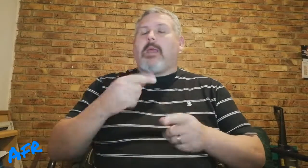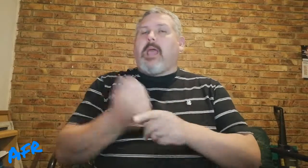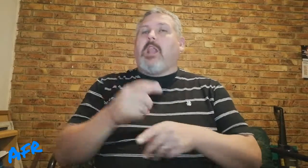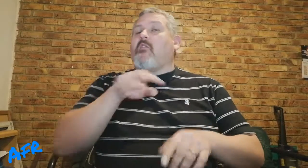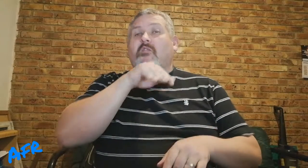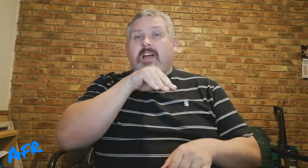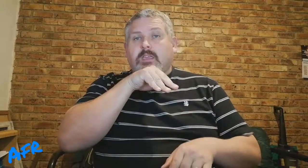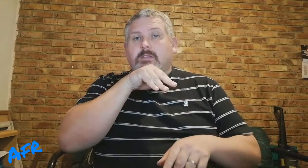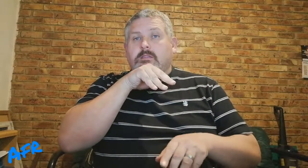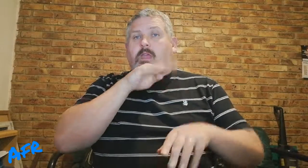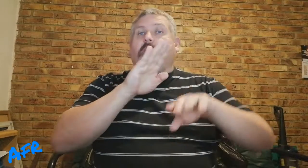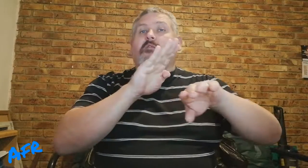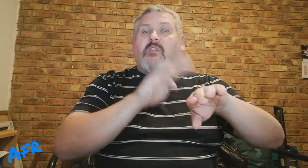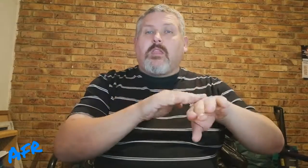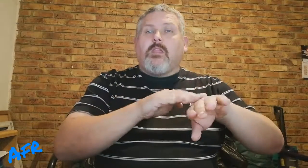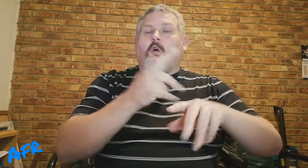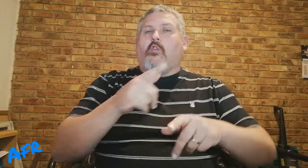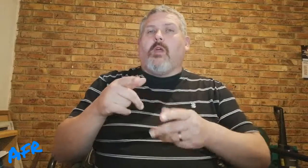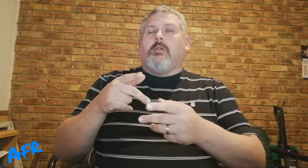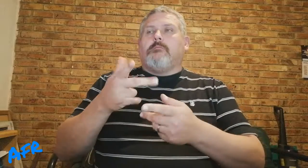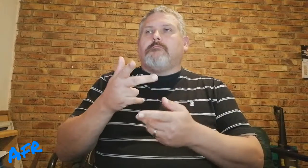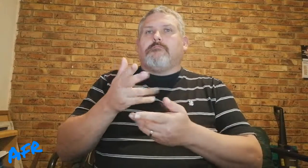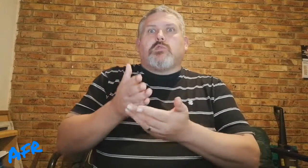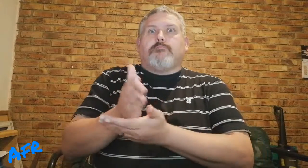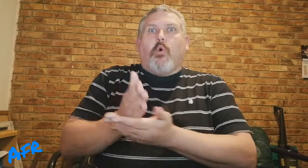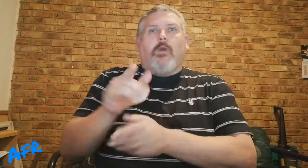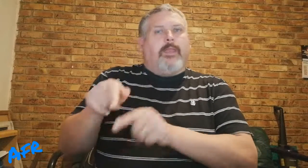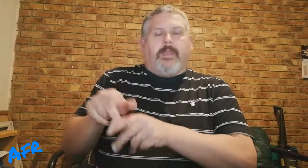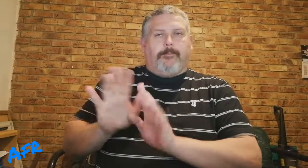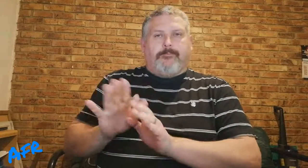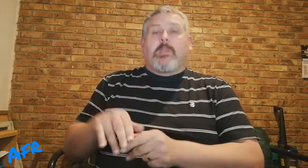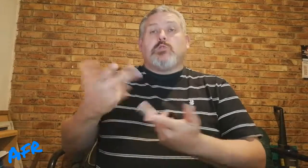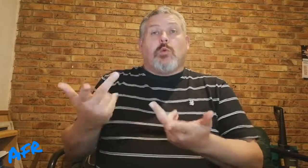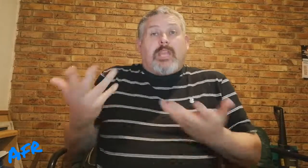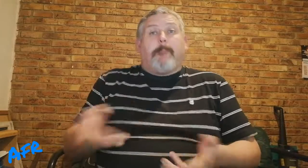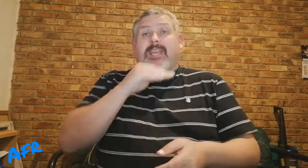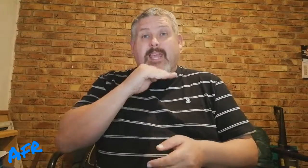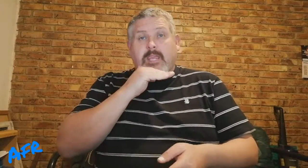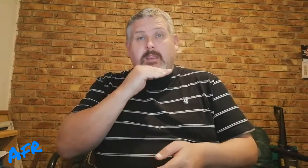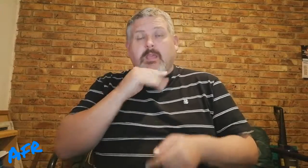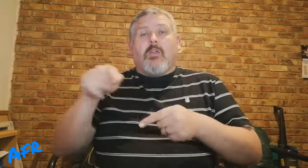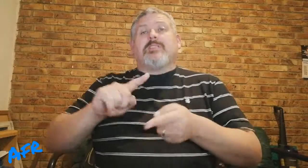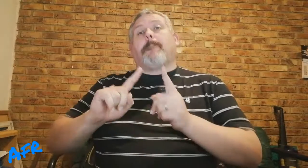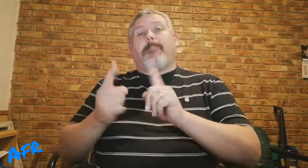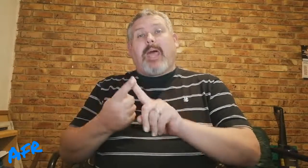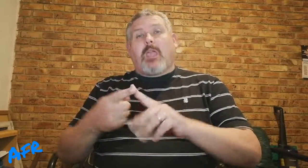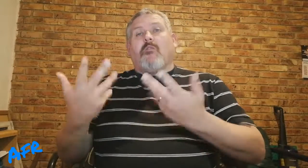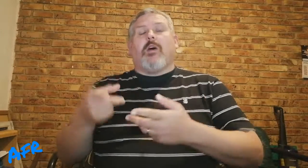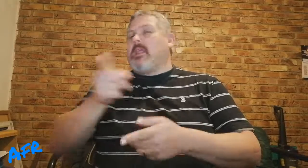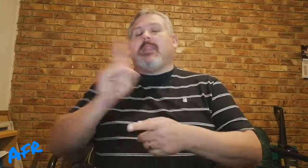mag nie ander feit, feit of soos broers nie. So dit beteken was die plek